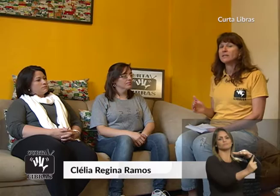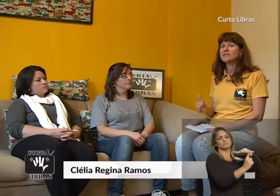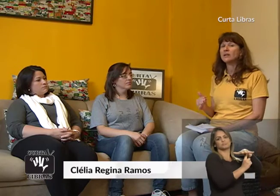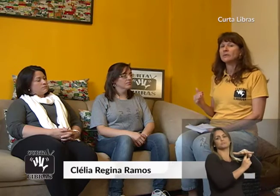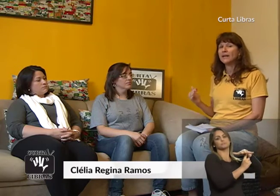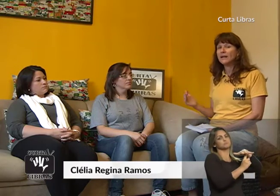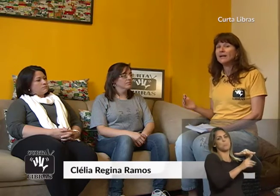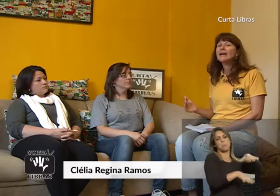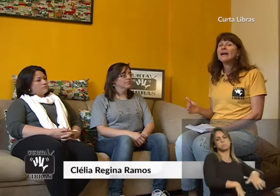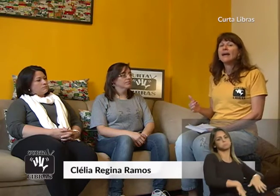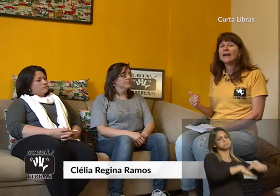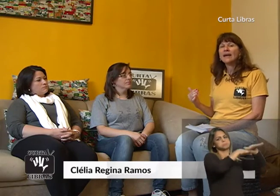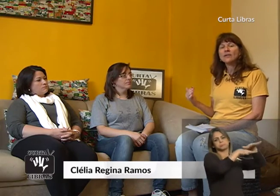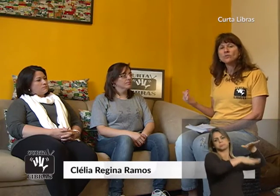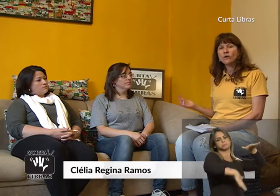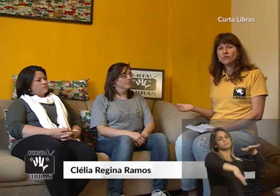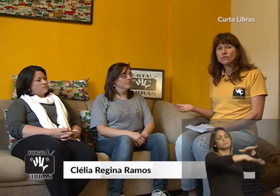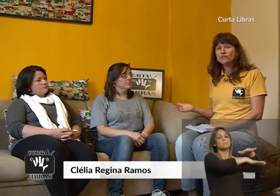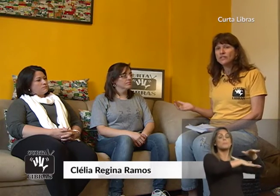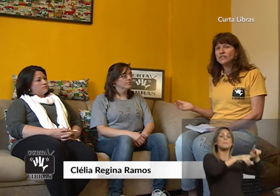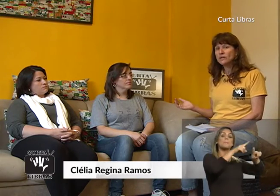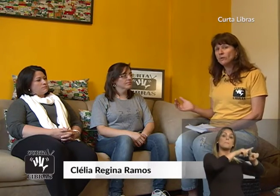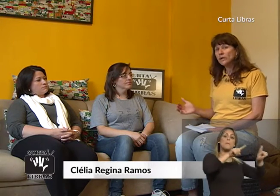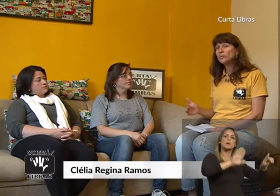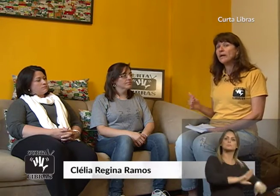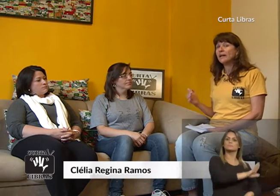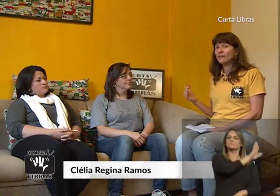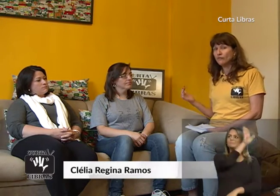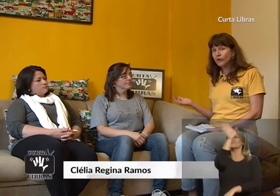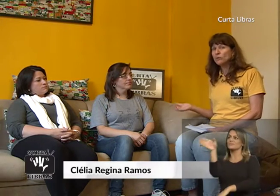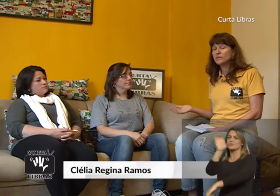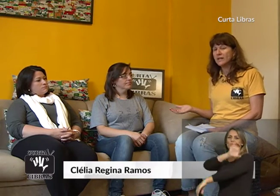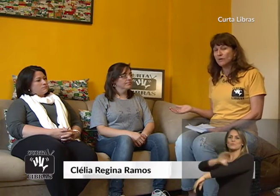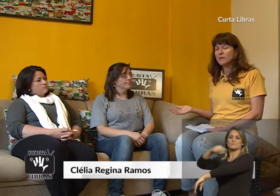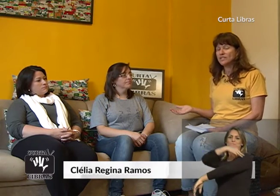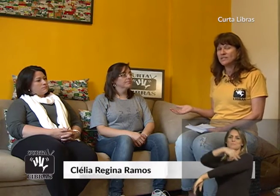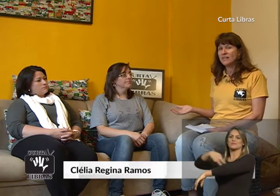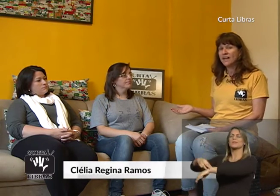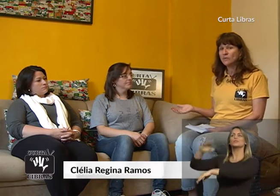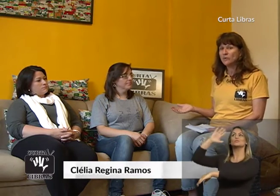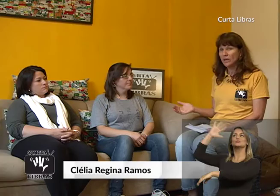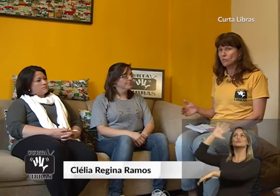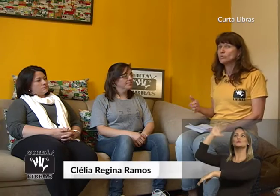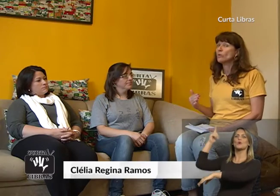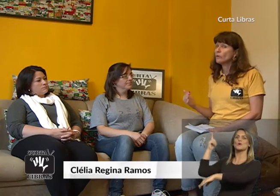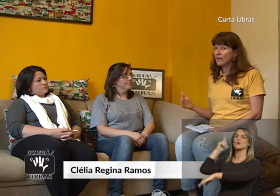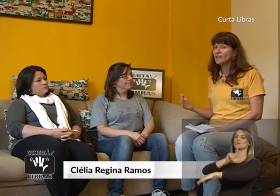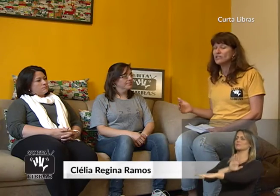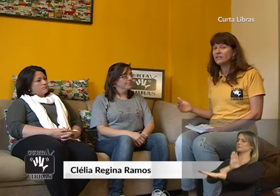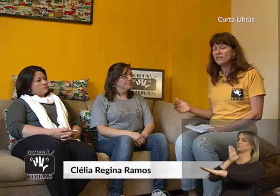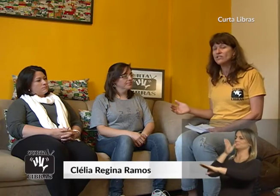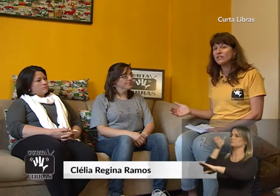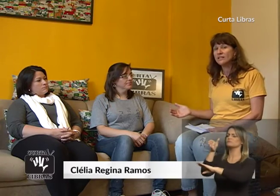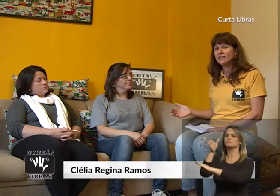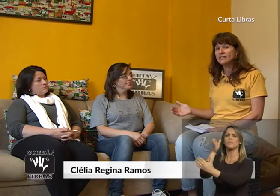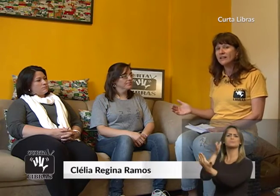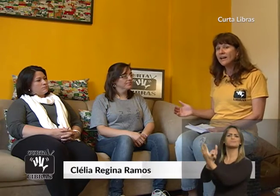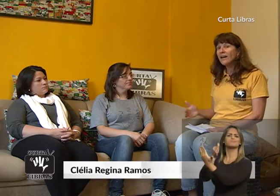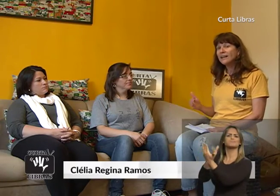inicial dela é em escolas de ouvintes. E quando ela foi cursar o magistério, que era um sonho que ela tinha desde criança, ela